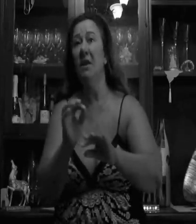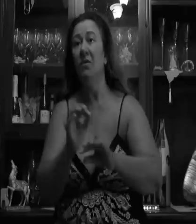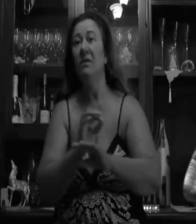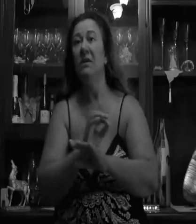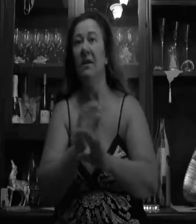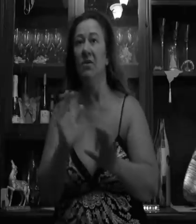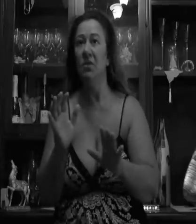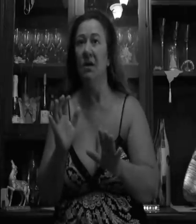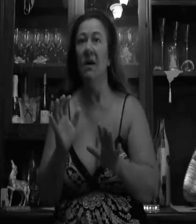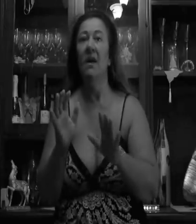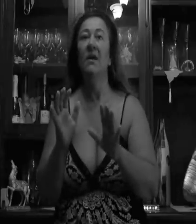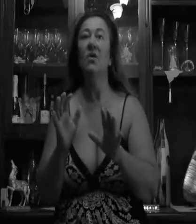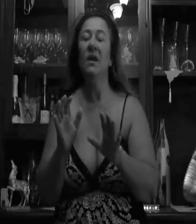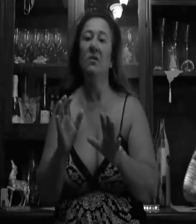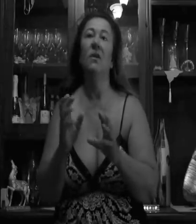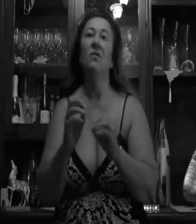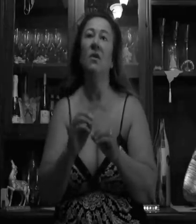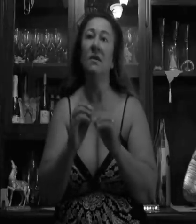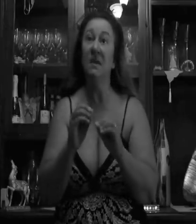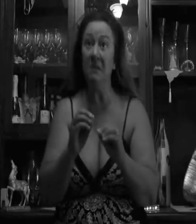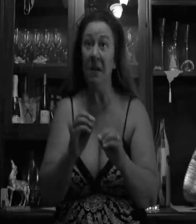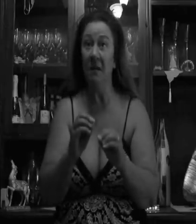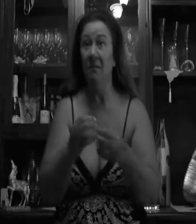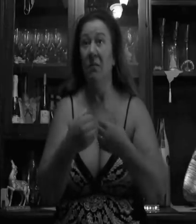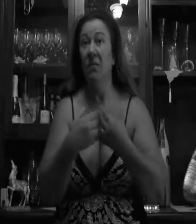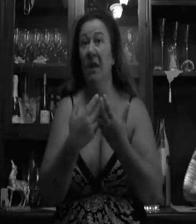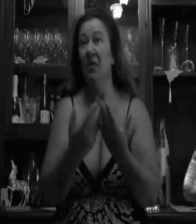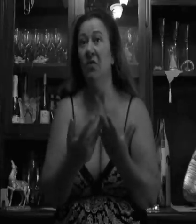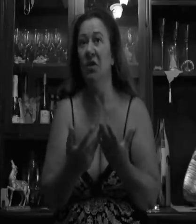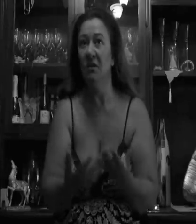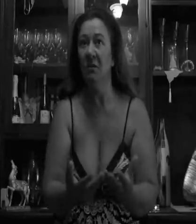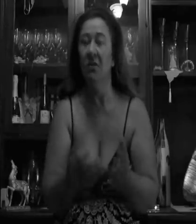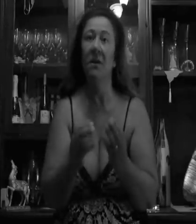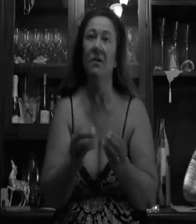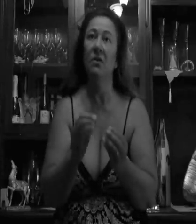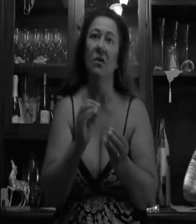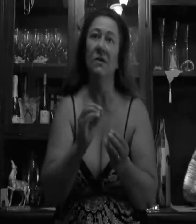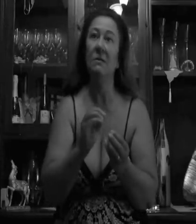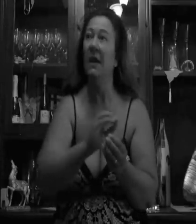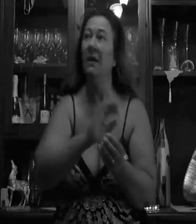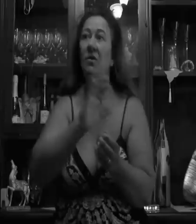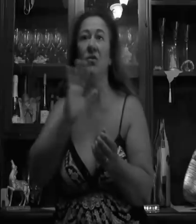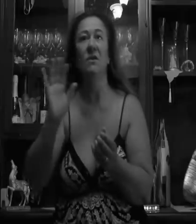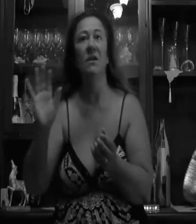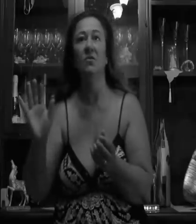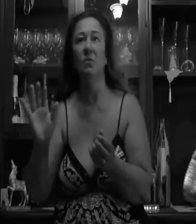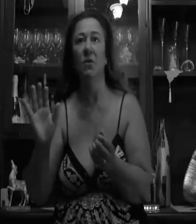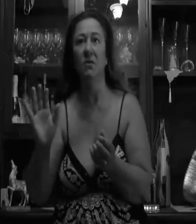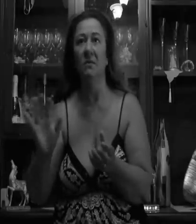pieno di tralecci. Io credo che una cosa simile, non è che io ho girato il mondo. Credo che una cosa simile non ci sia in nessun posto.